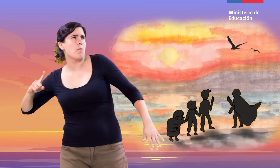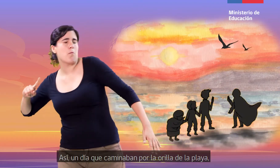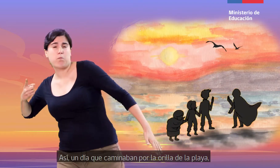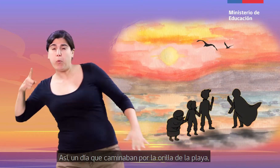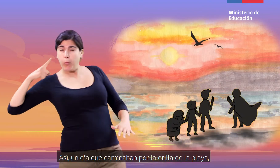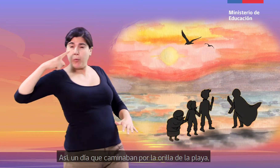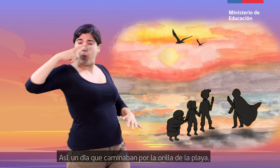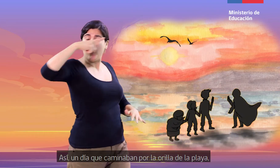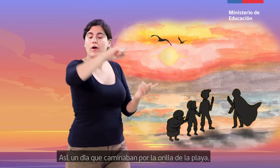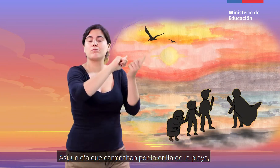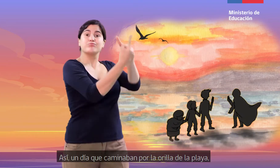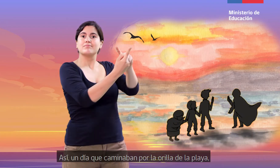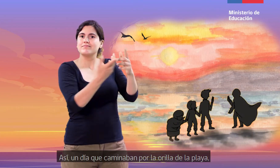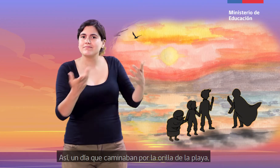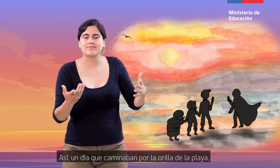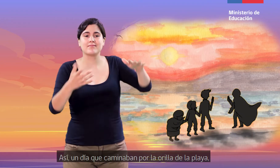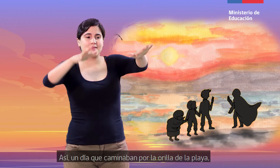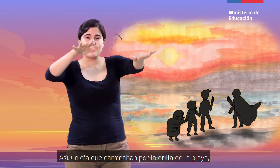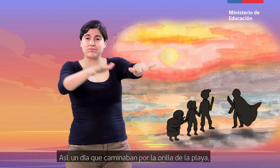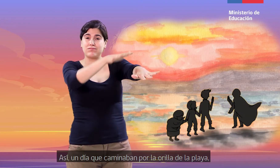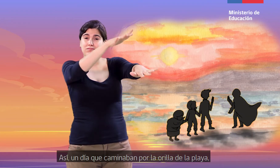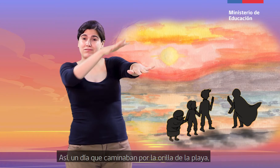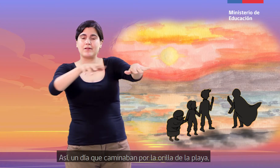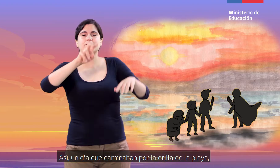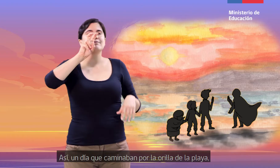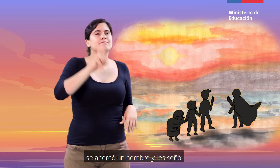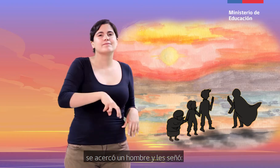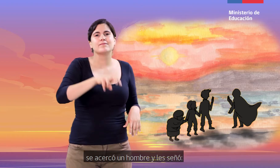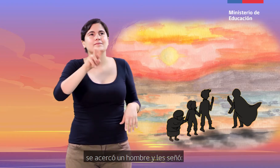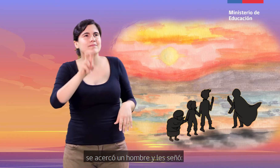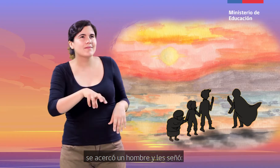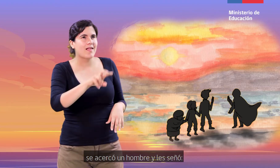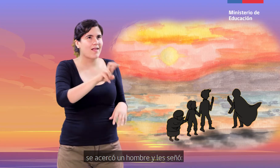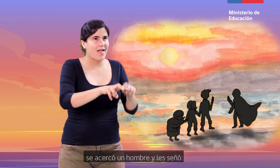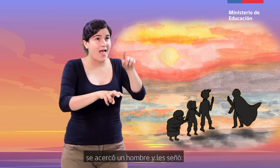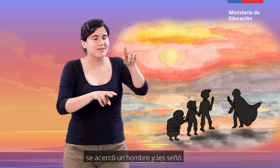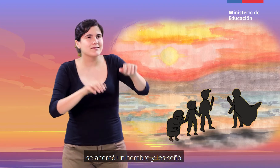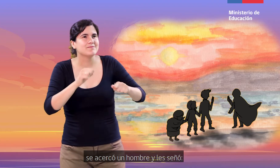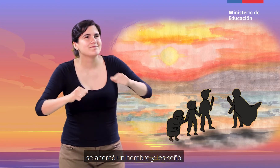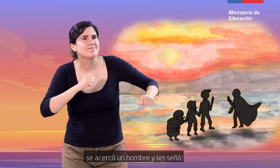Así, un día que caminaban por la orilla de la playa, se acercó un hombre y les ceñó.